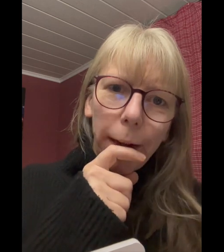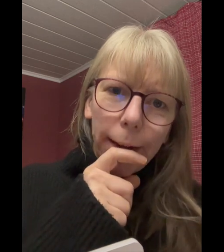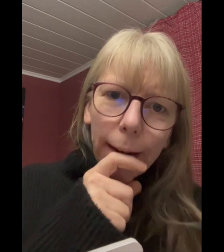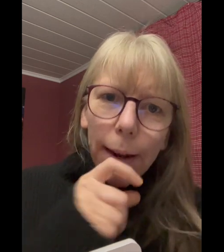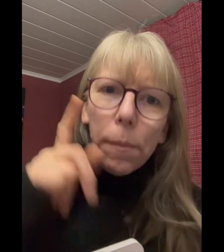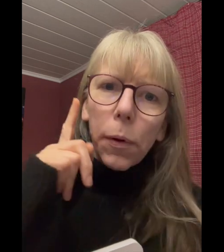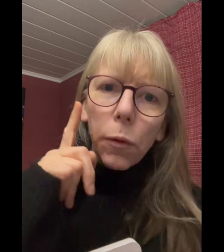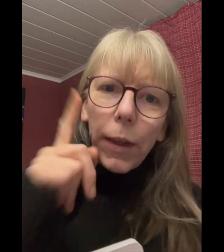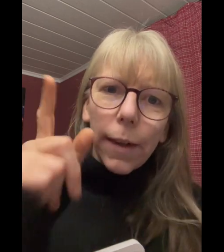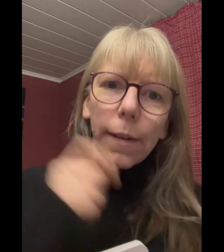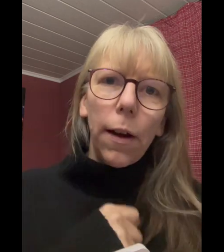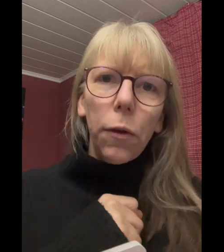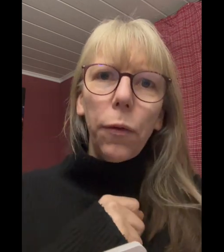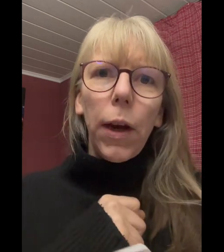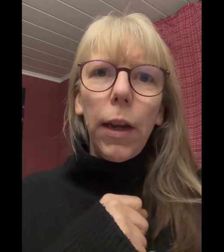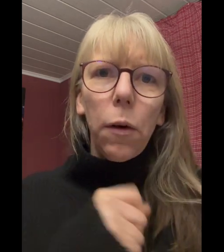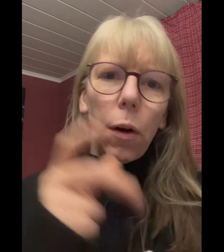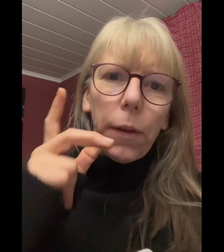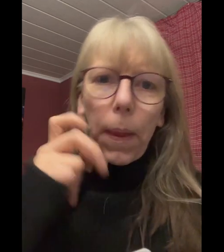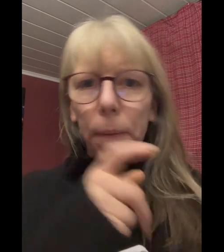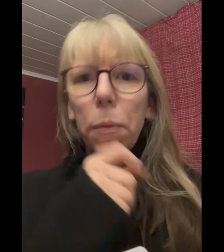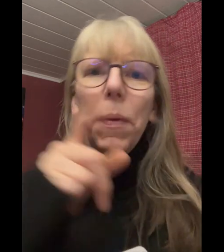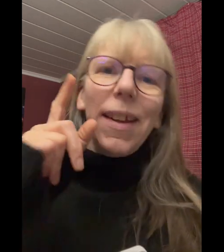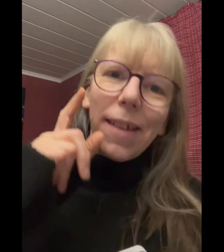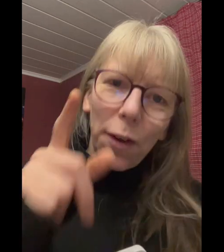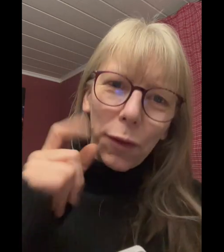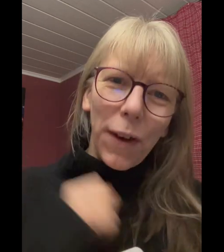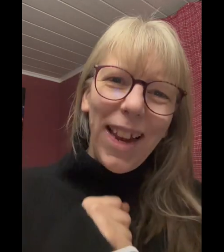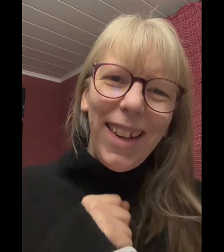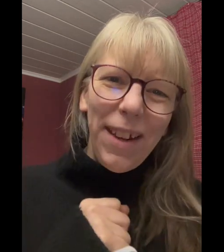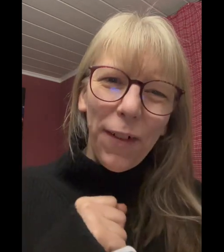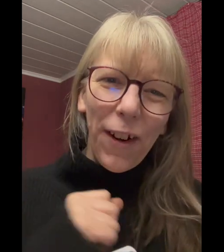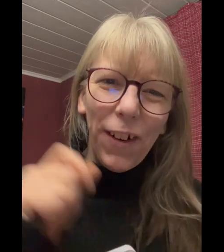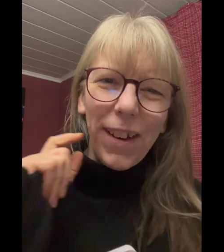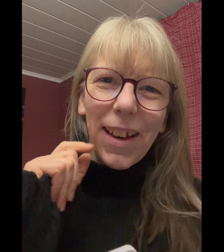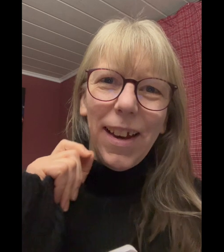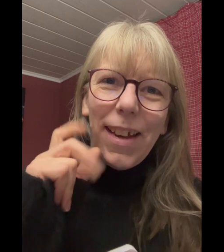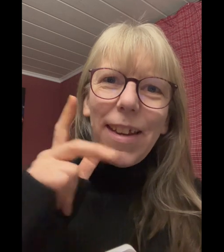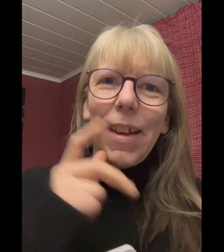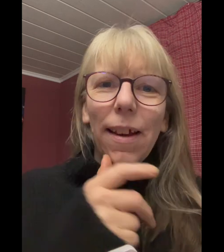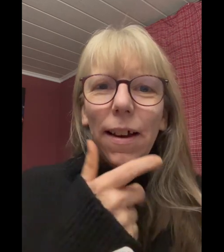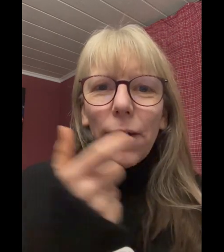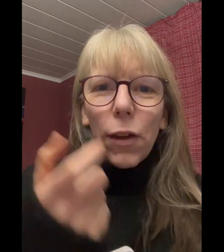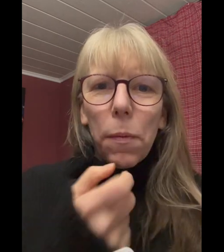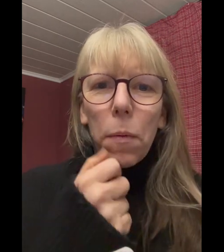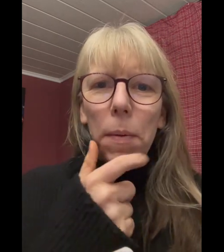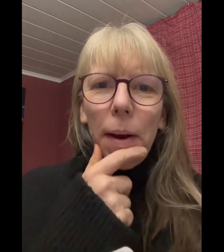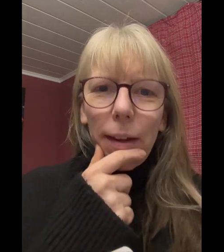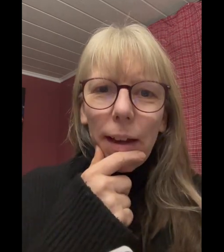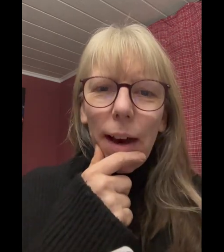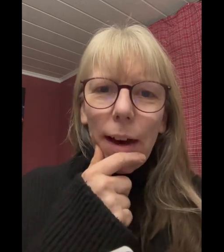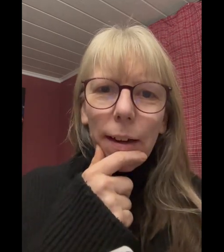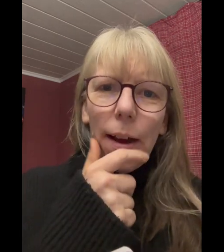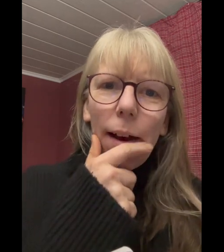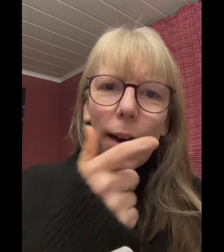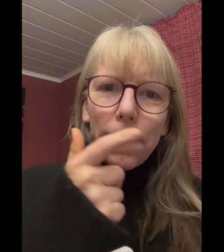Ideen. Probiert das aus für alle, probiert das aus für alle die von euch, die solche Problematiken hart haben.